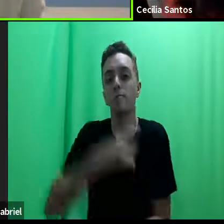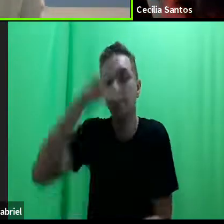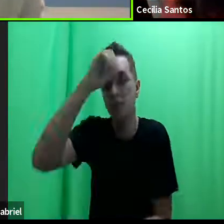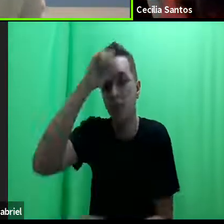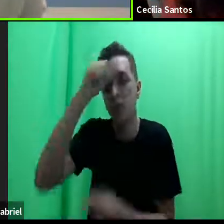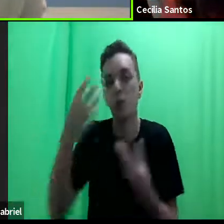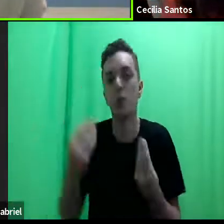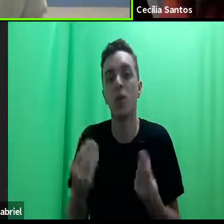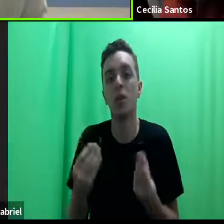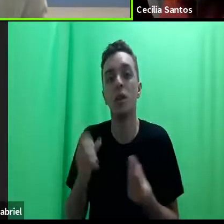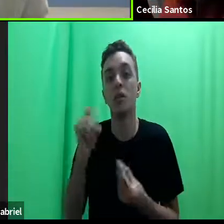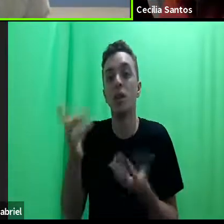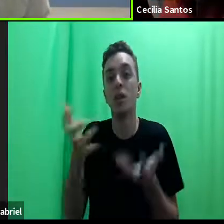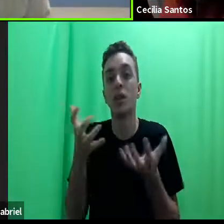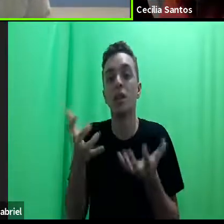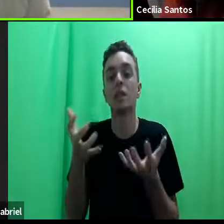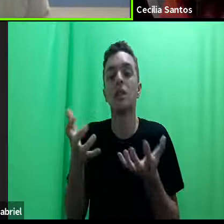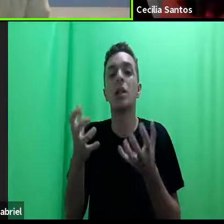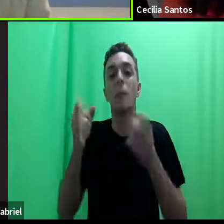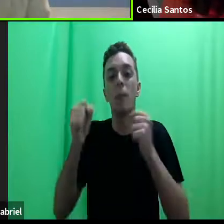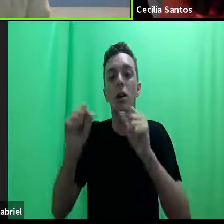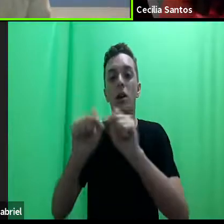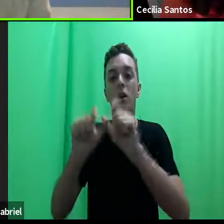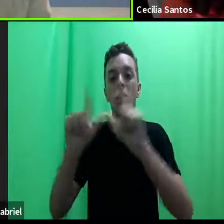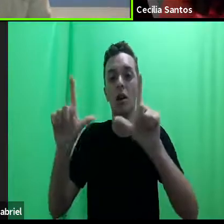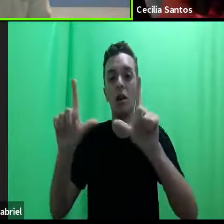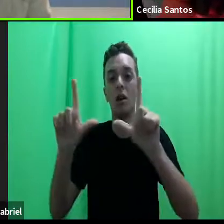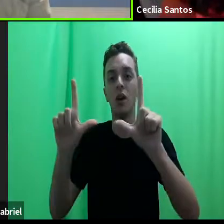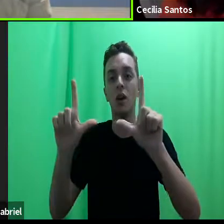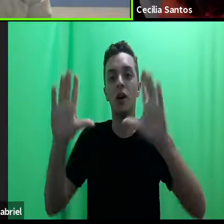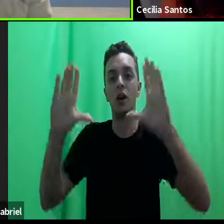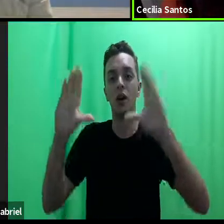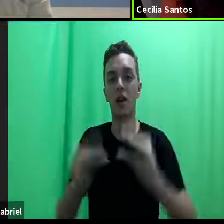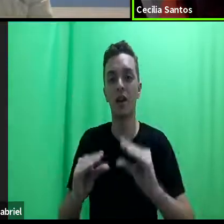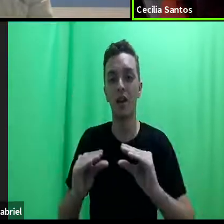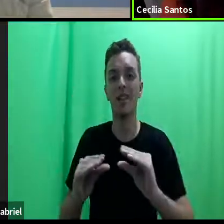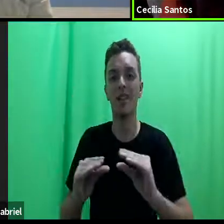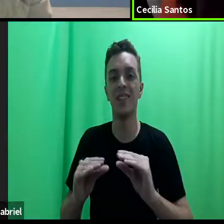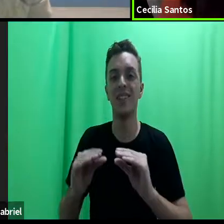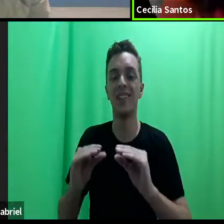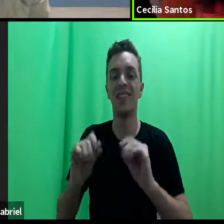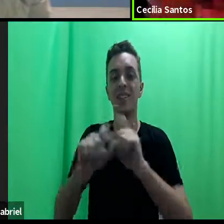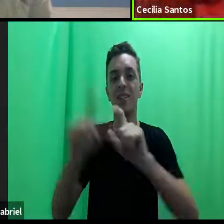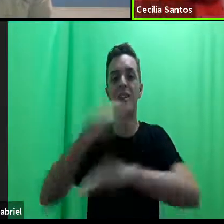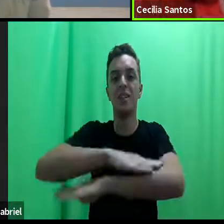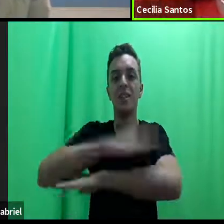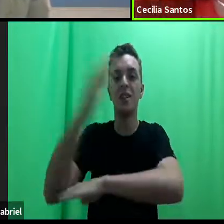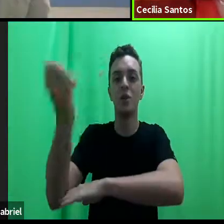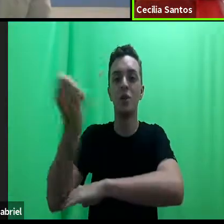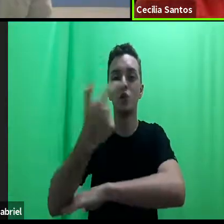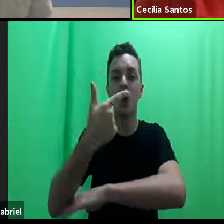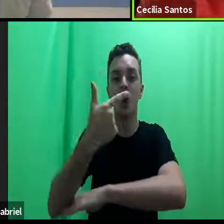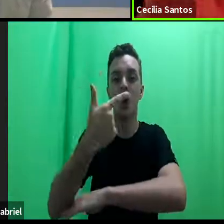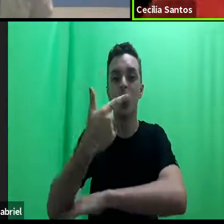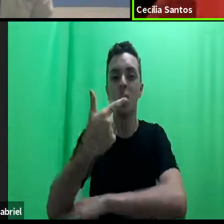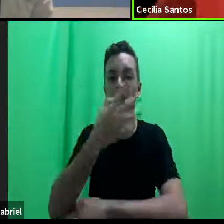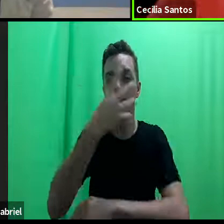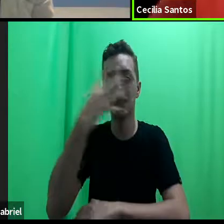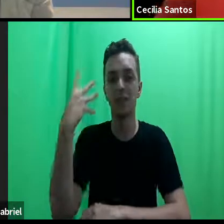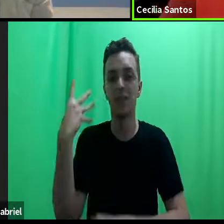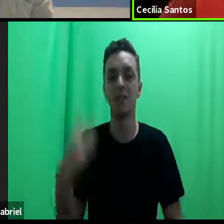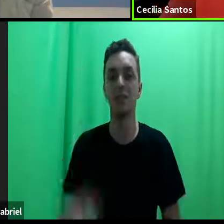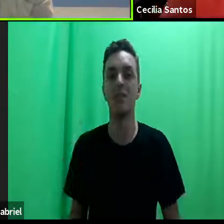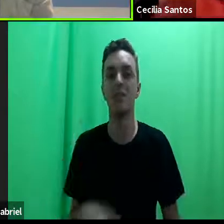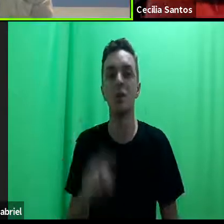Se a senhora quiser fechar a janela, acho que o sol está bem no seu rosto, não é? O sol está bem peraí. Eu consigo mudar